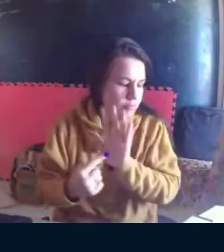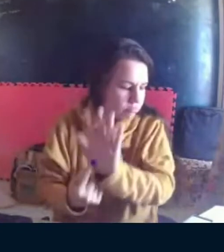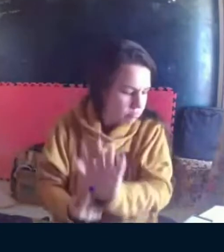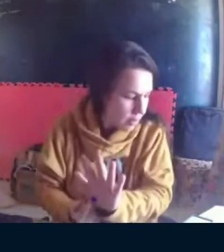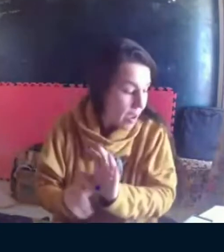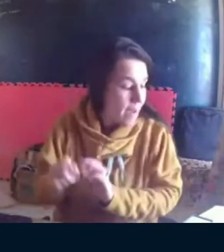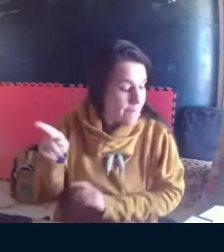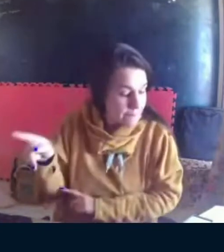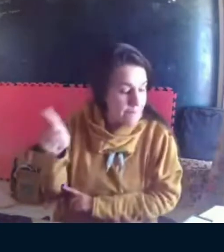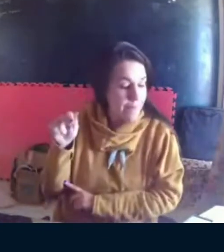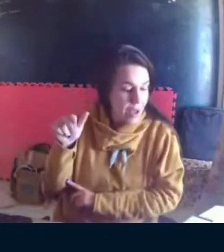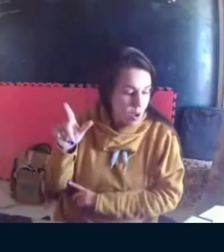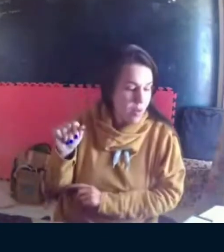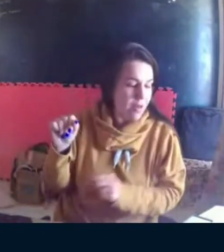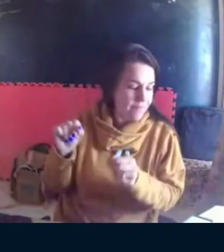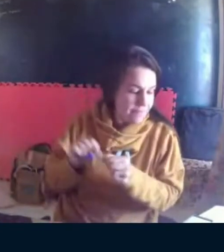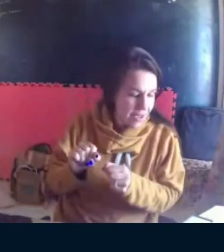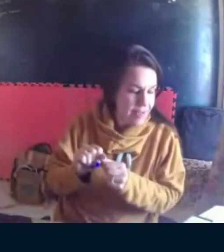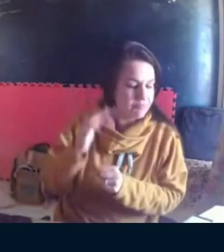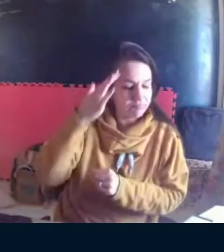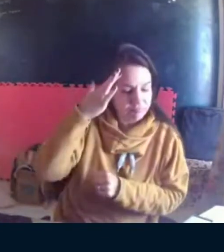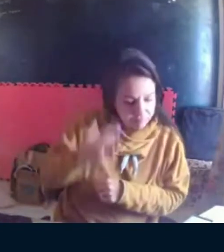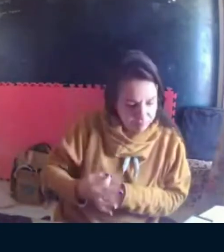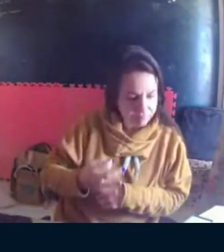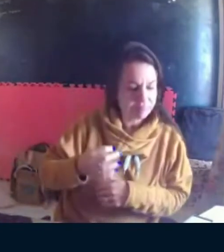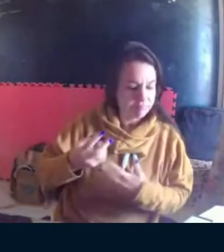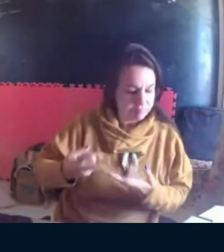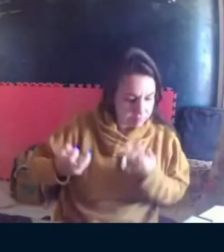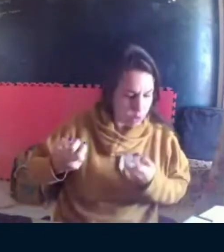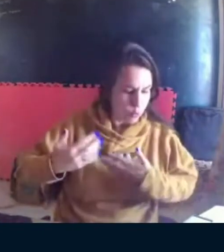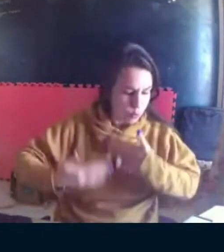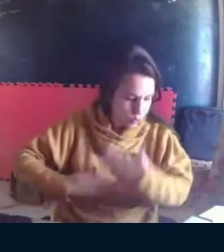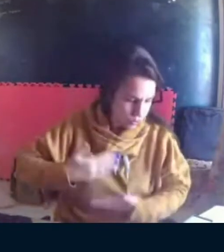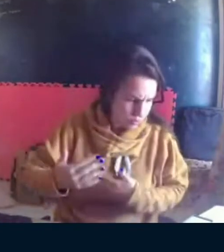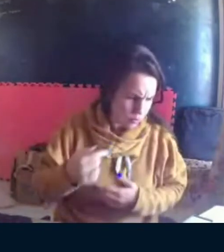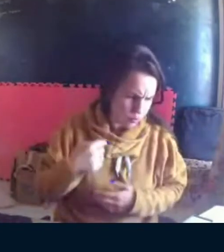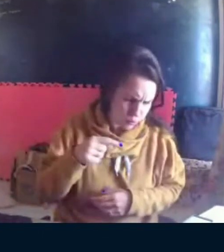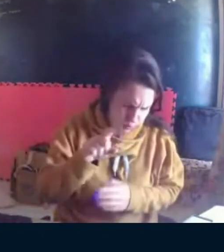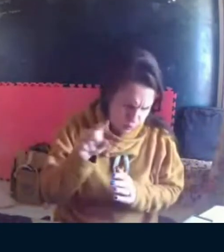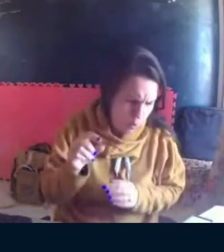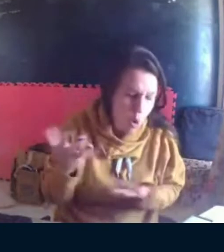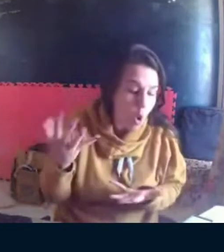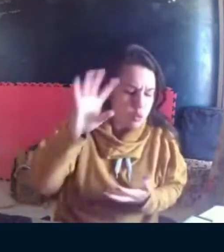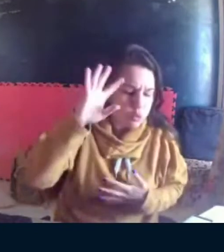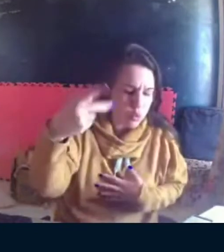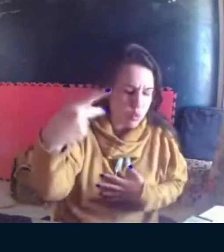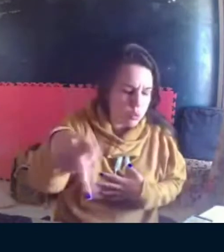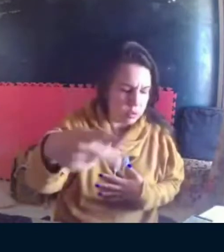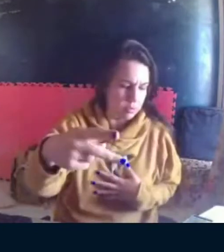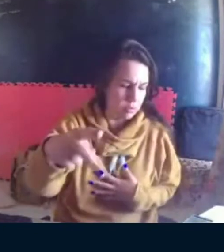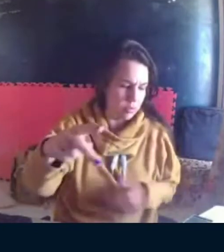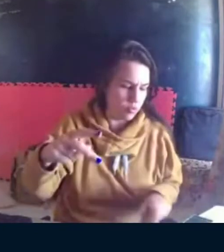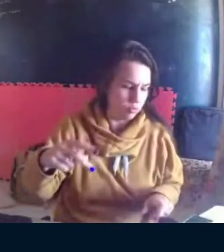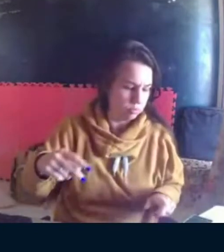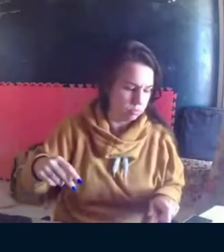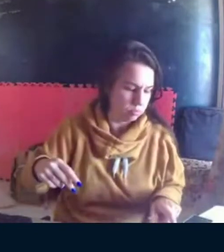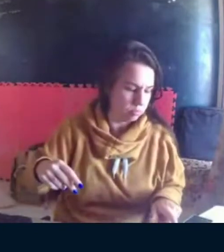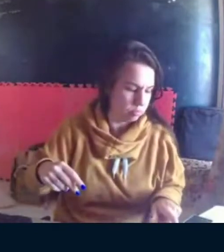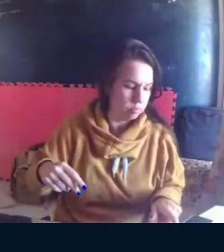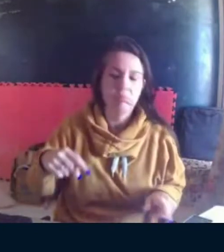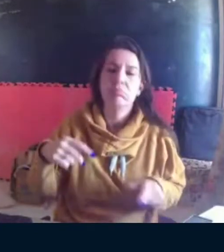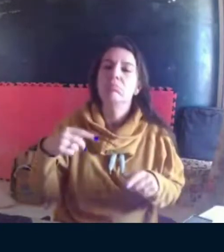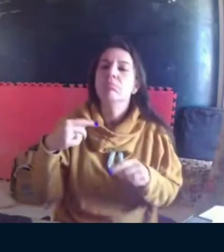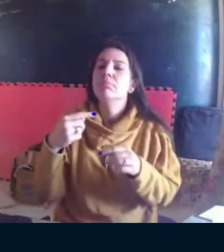o que lhe é mostrado e sugerido, mas Paula fez por si só, por compreender sua musicalidade e por se perceber